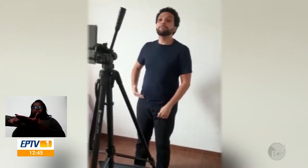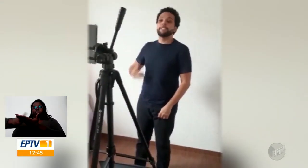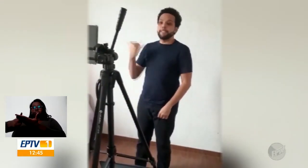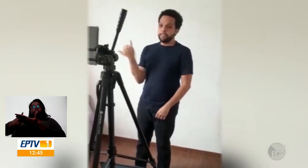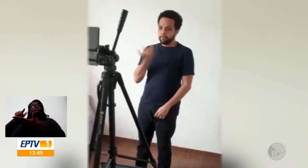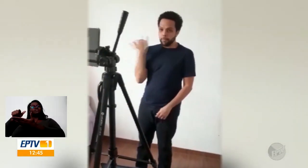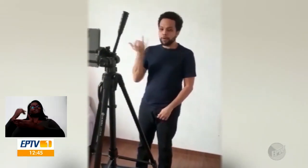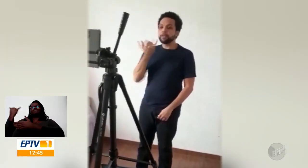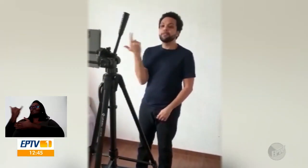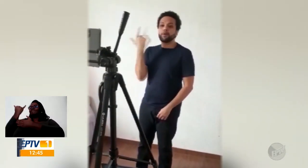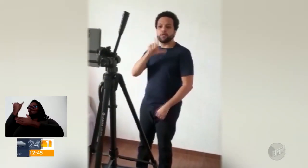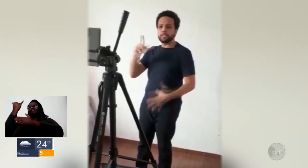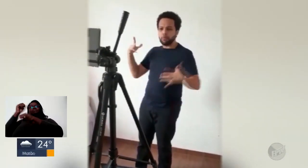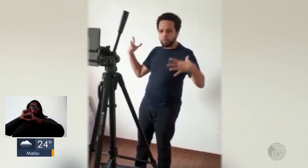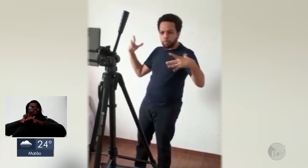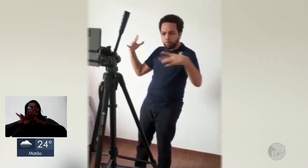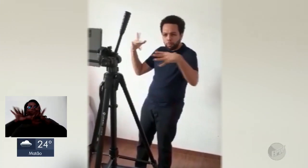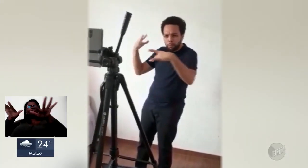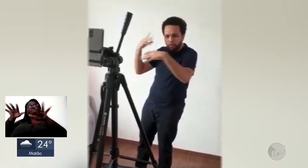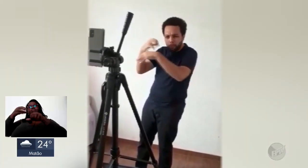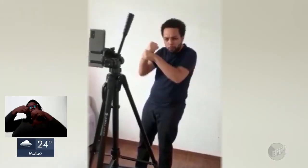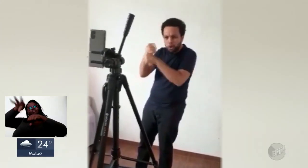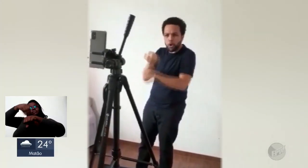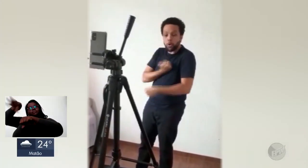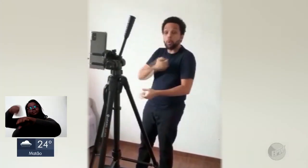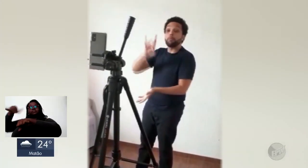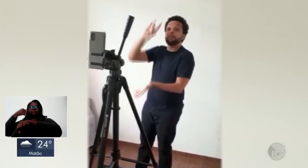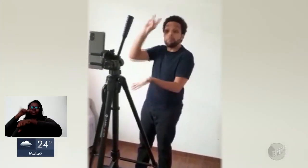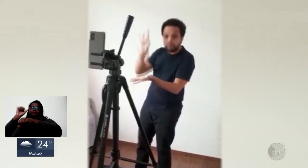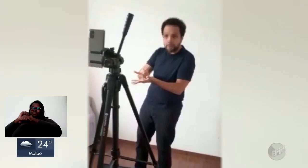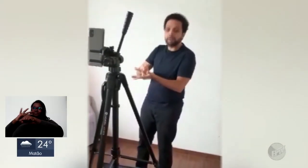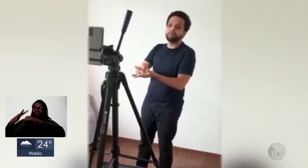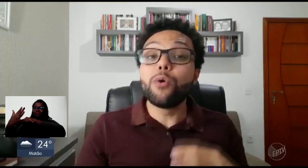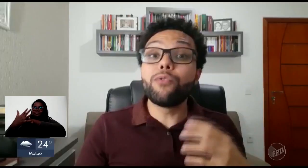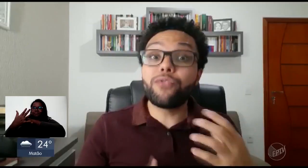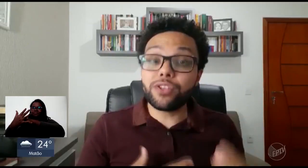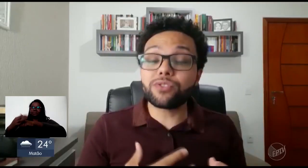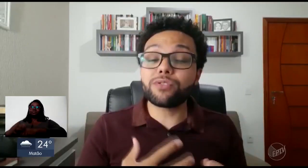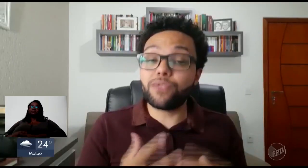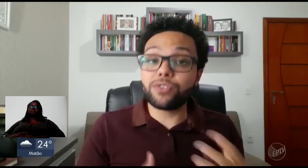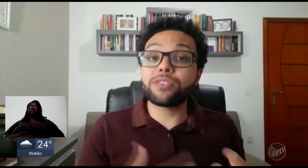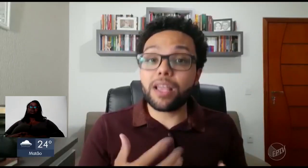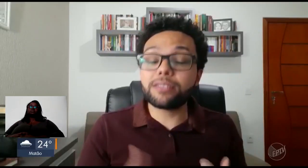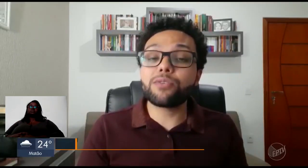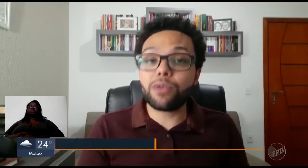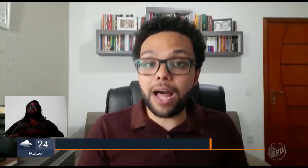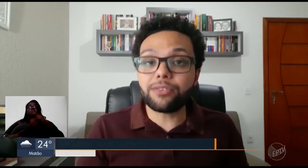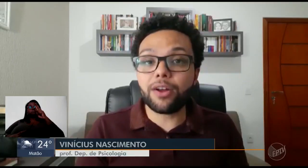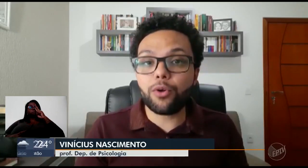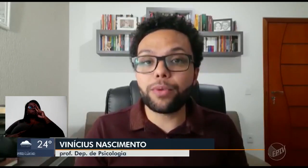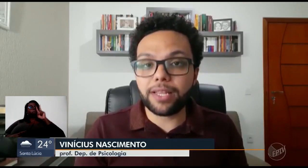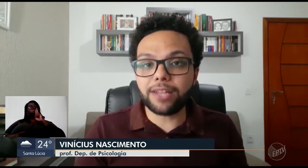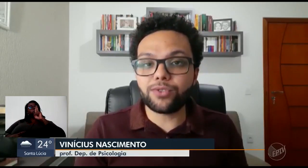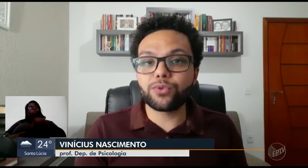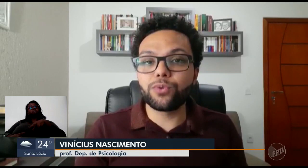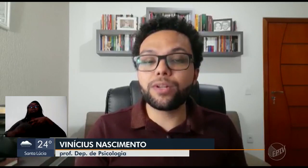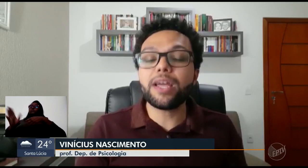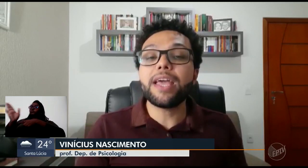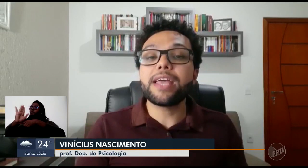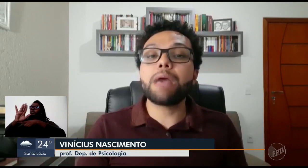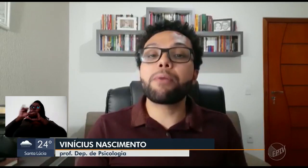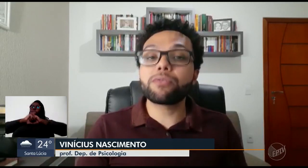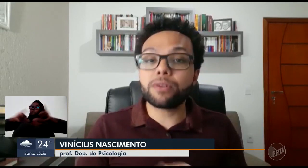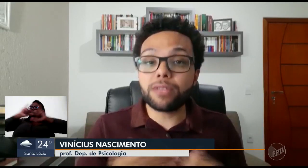importante para evitar o avanço do novo coronavírus. Os vídeos têm circulado na comunidade